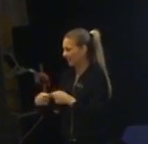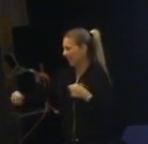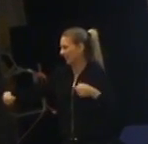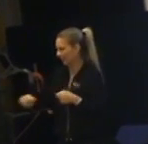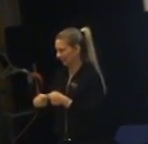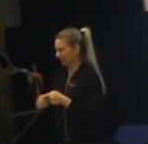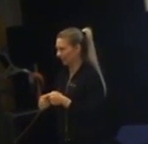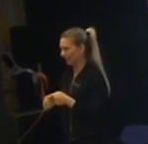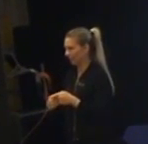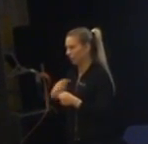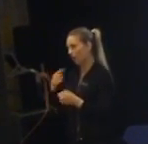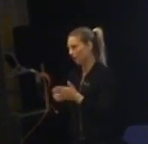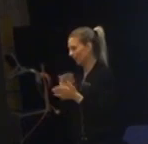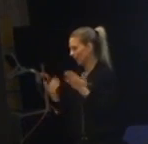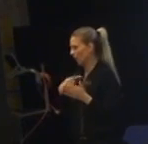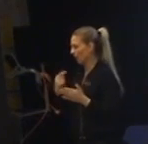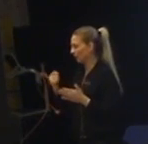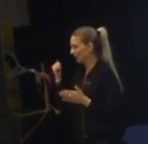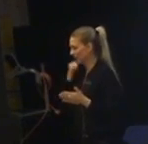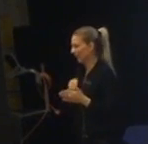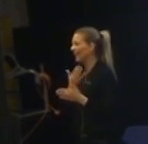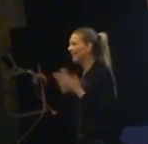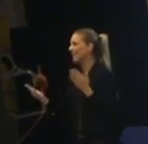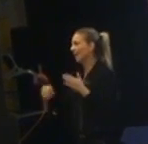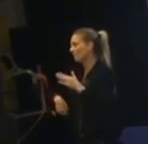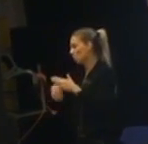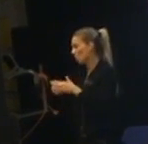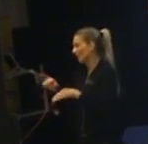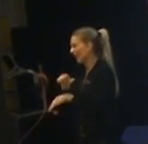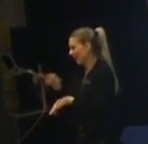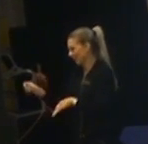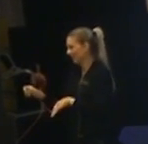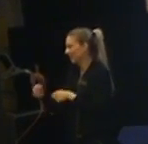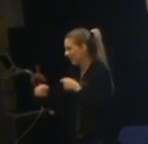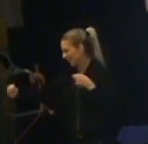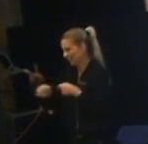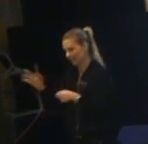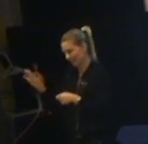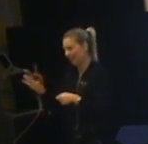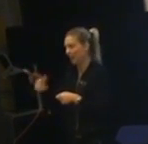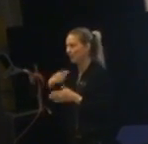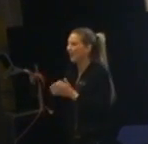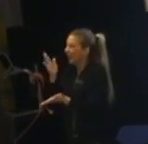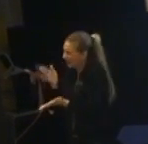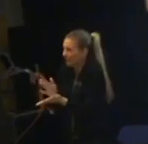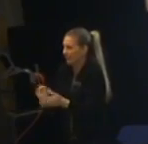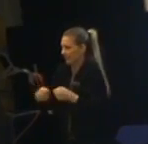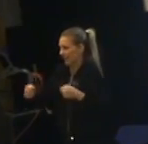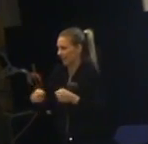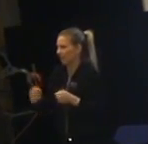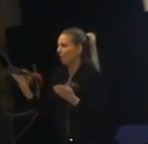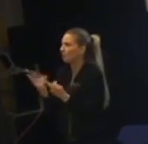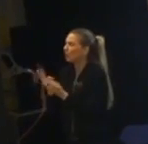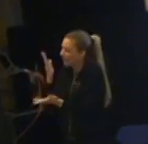nu ska jag vara lite elak. Inte fotbollstränarnas stretchning. Utan jag menar riktig stretchning. Så fundera lite över vad som är riktig